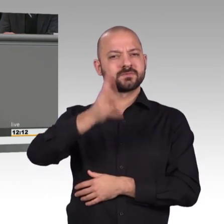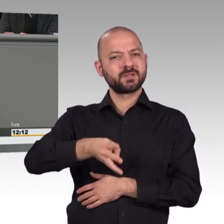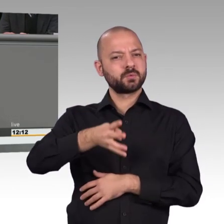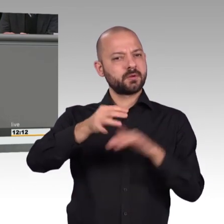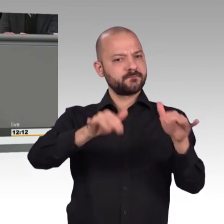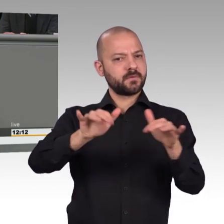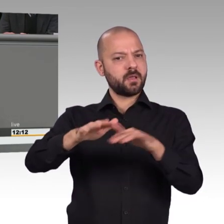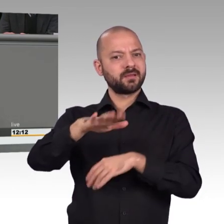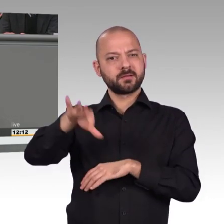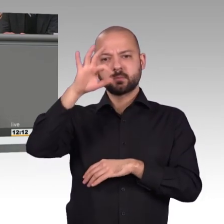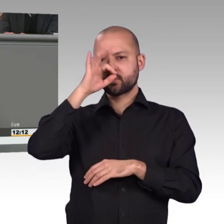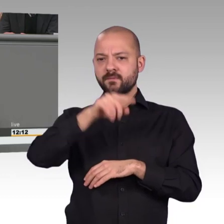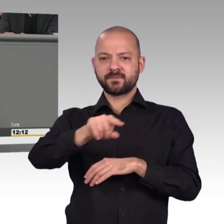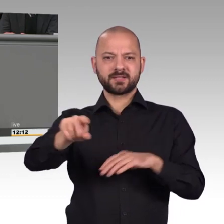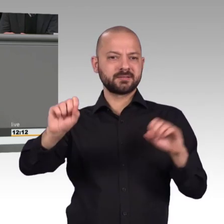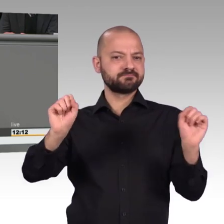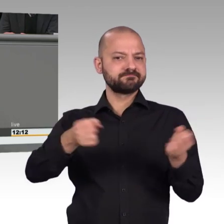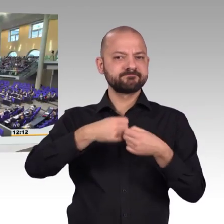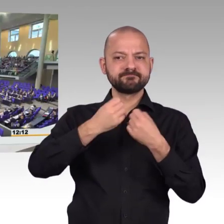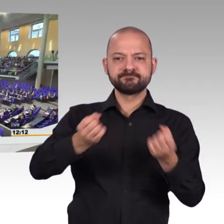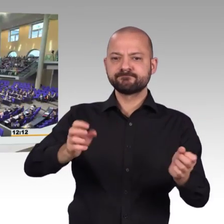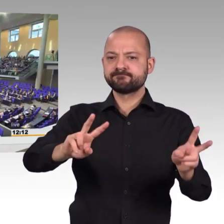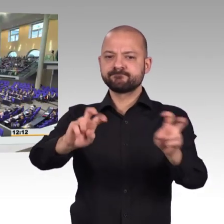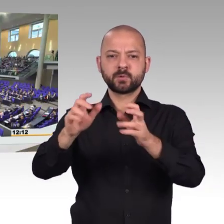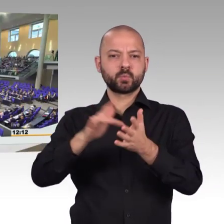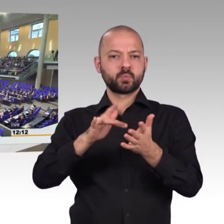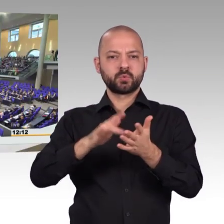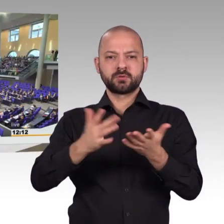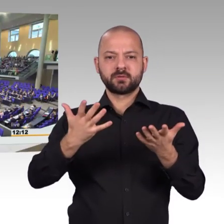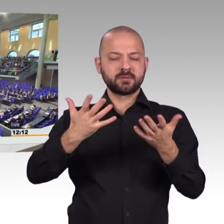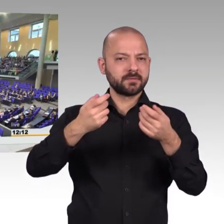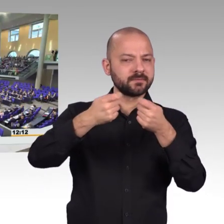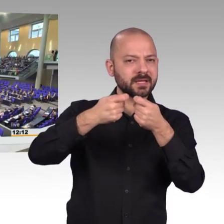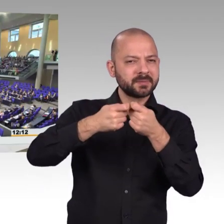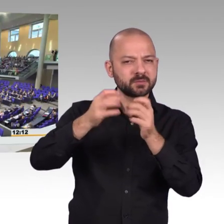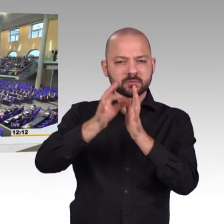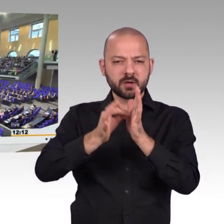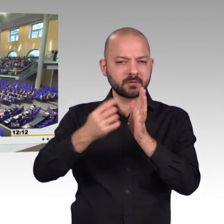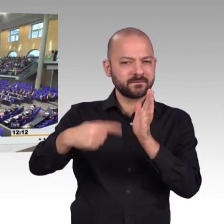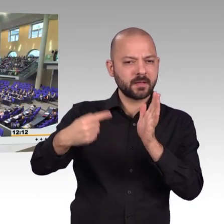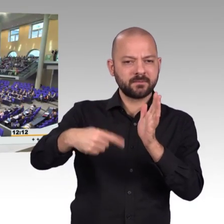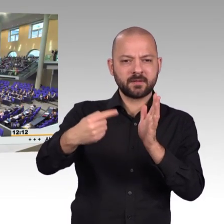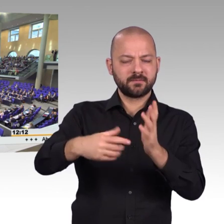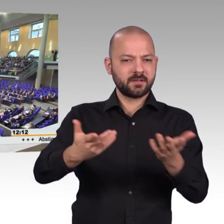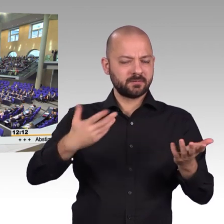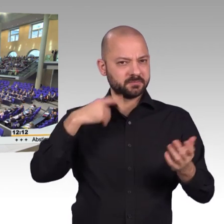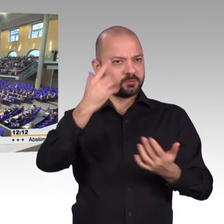für die Aufmerksamkeit. Vielen Dank, Alexander Hoffmann. Ich schließe die